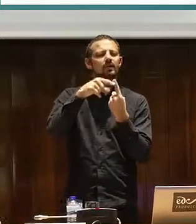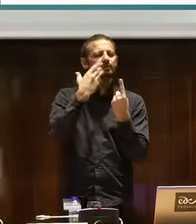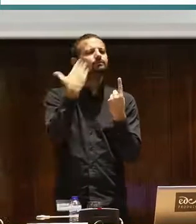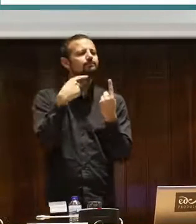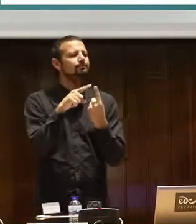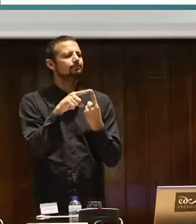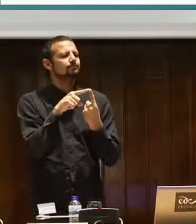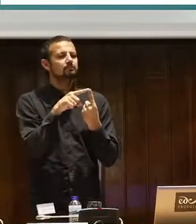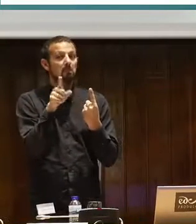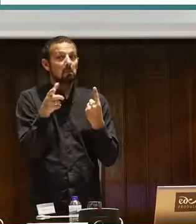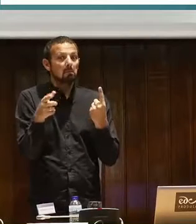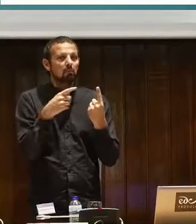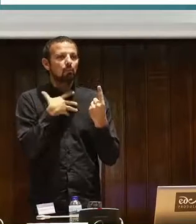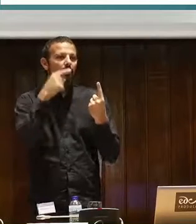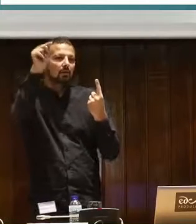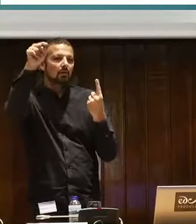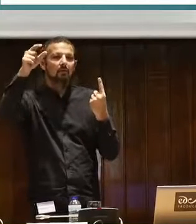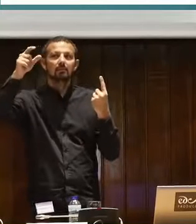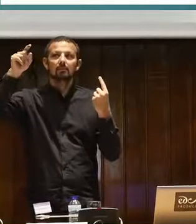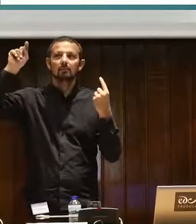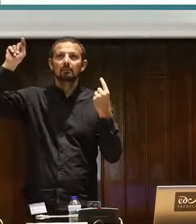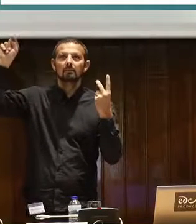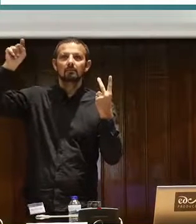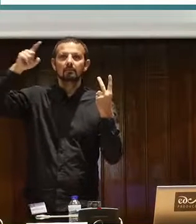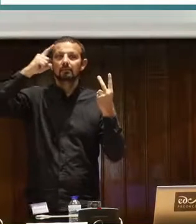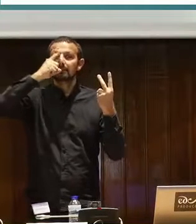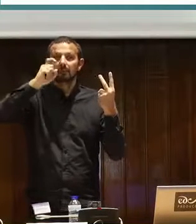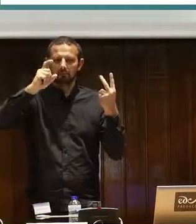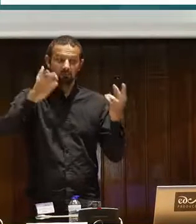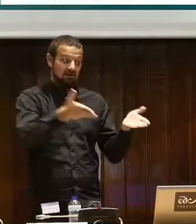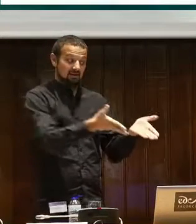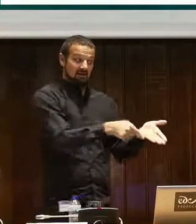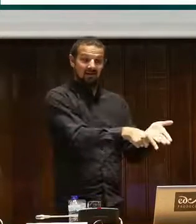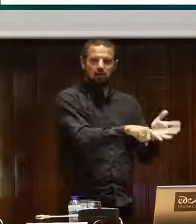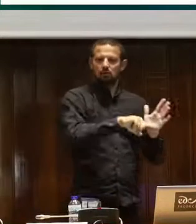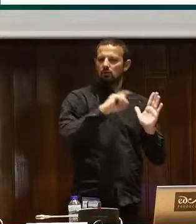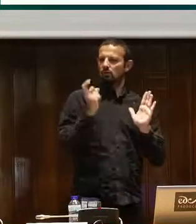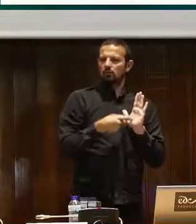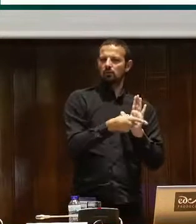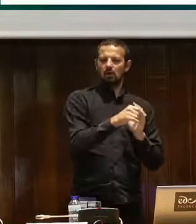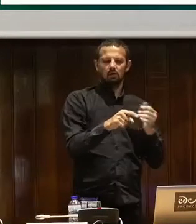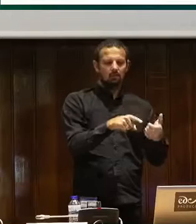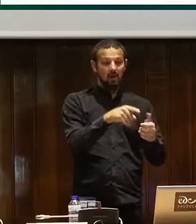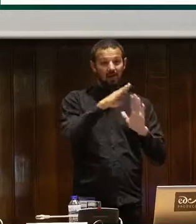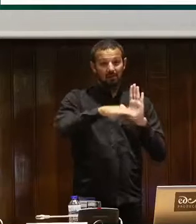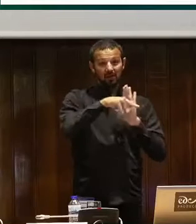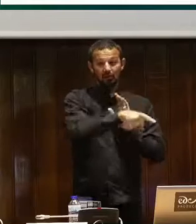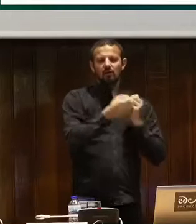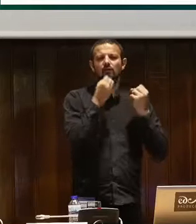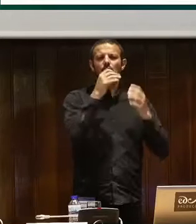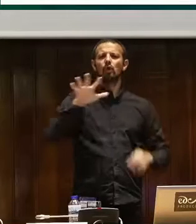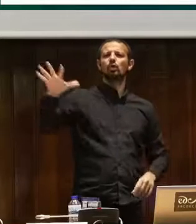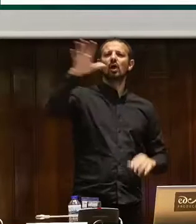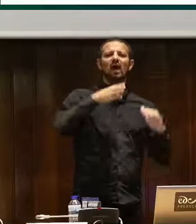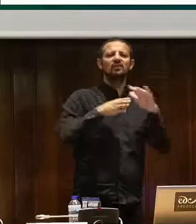guías ya en toda España, pero puede ser que, ¿sabéis dónde están? ¿Dónde cuentan con signo guías? ¿Dónde no